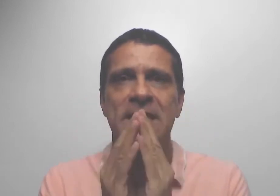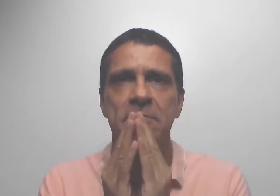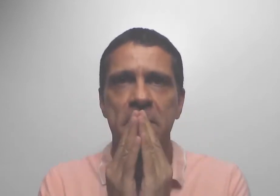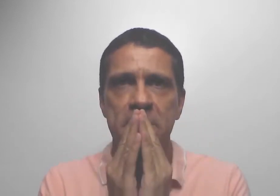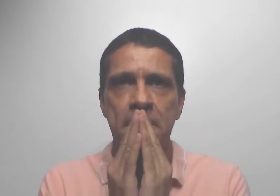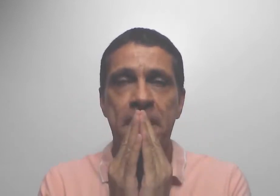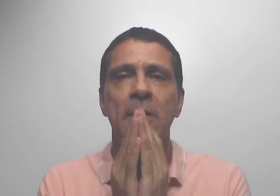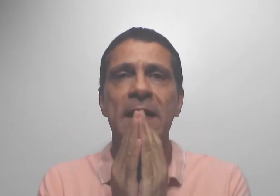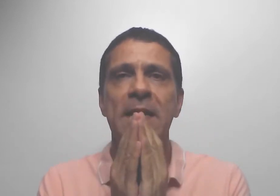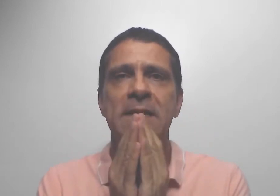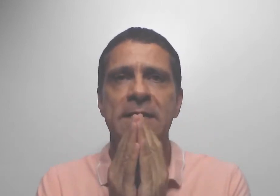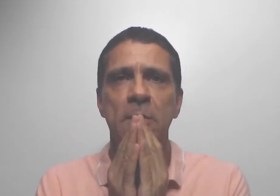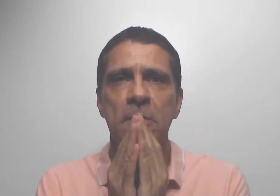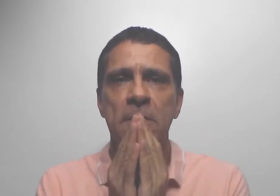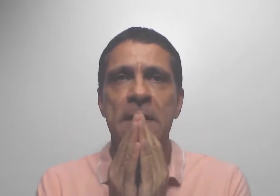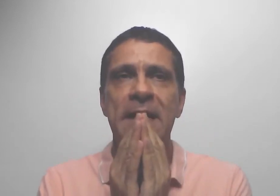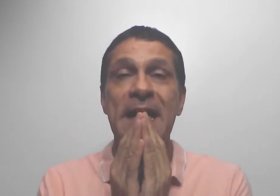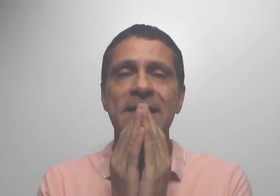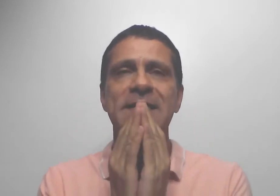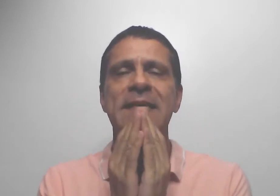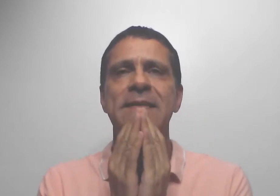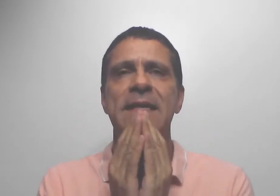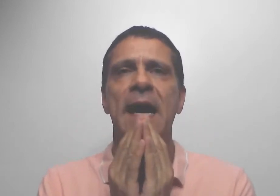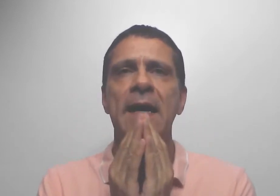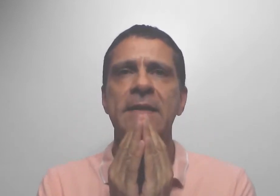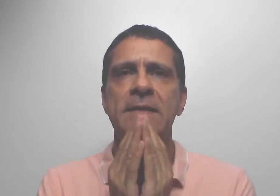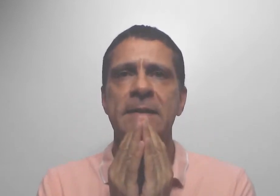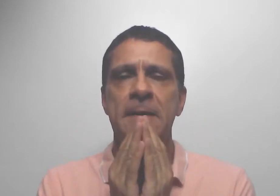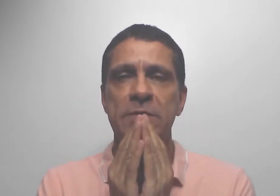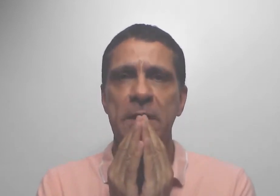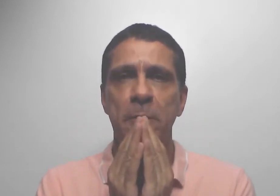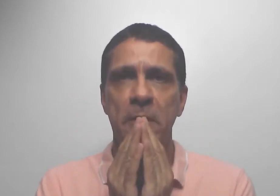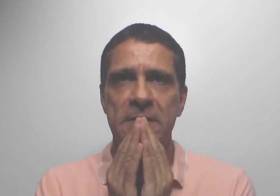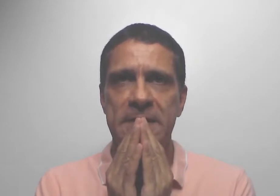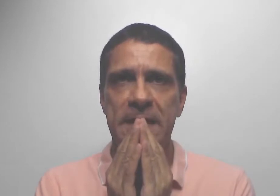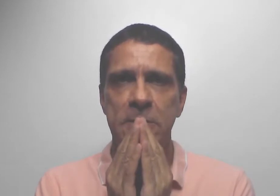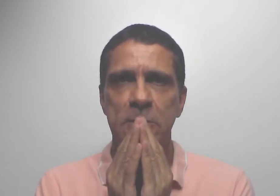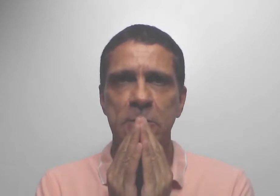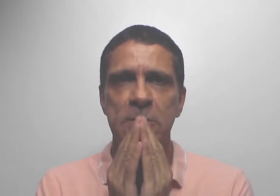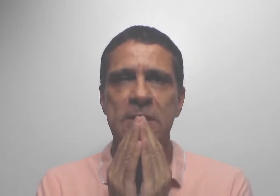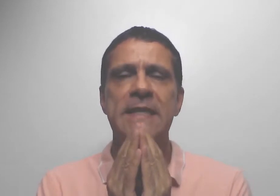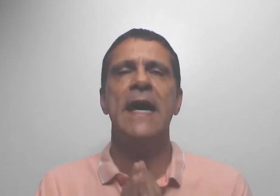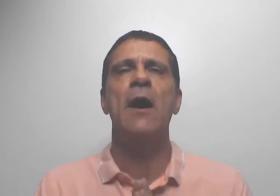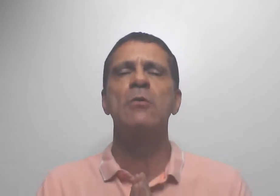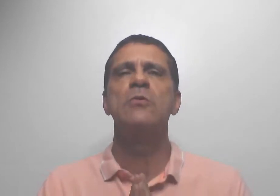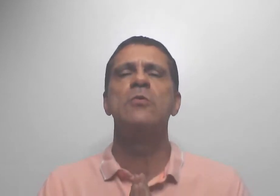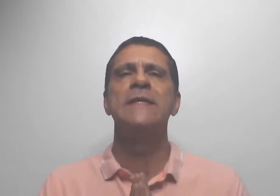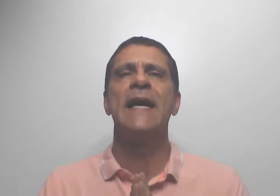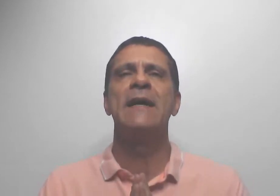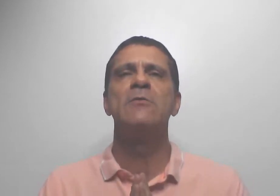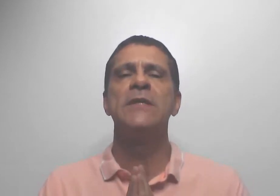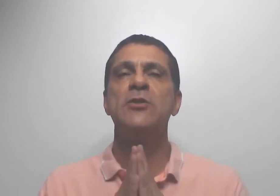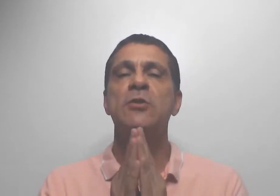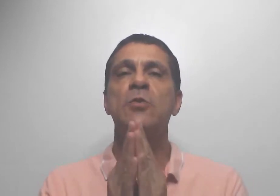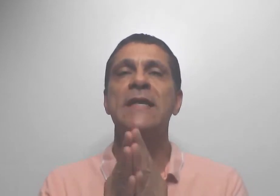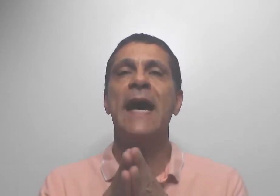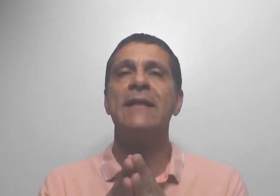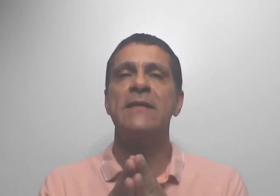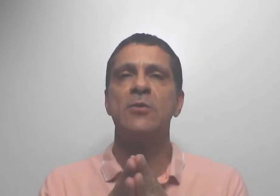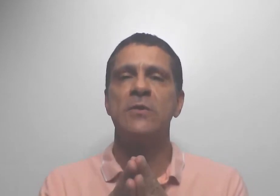das mãos. Então, elas são essenciais no seu processo de autocuidado e de cuidar das